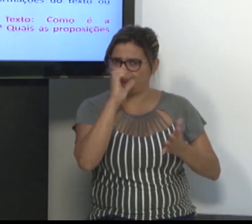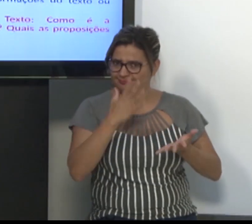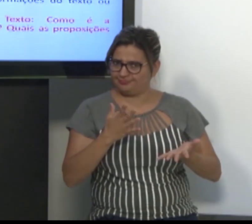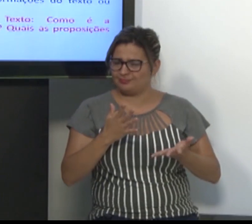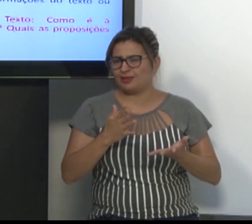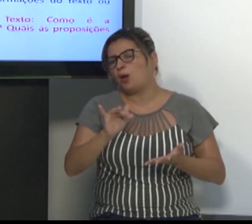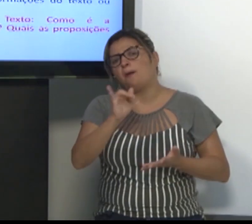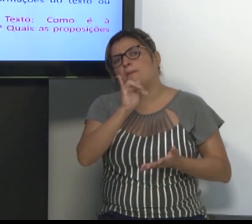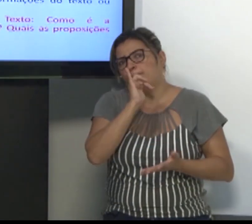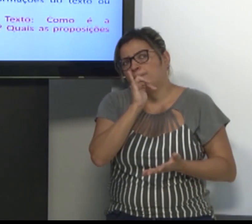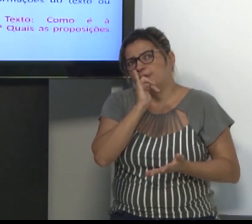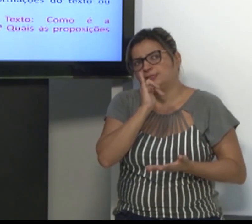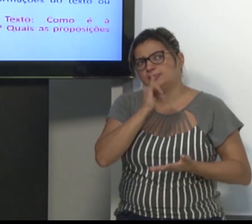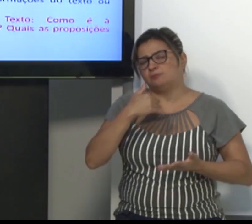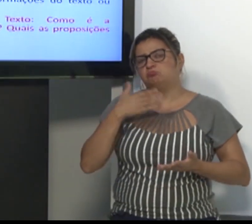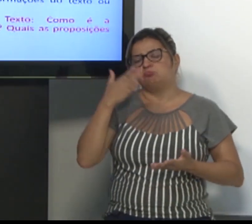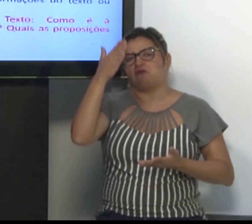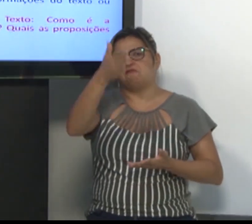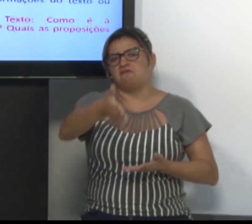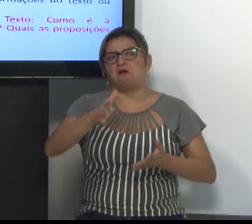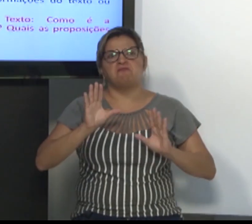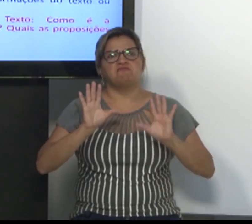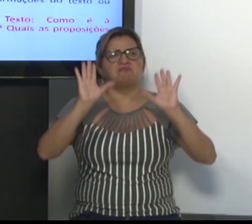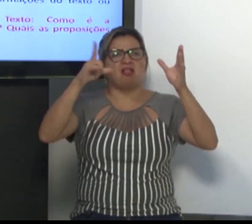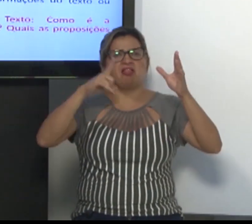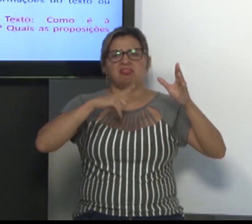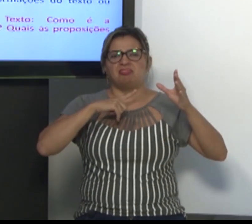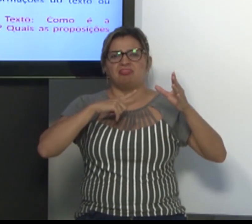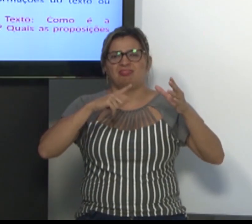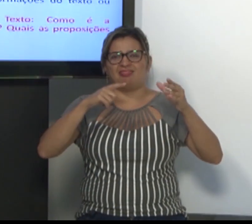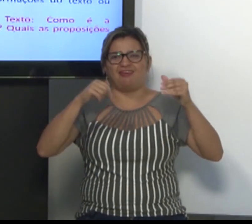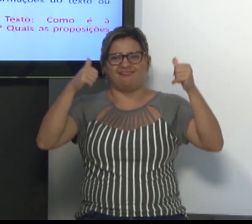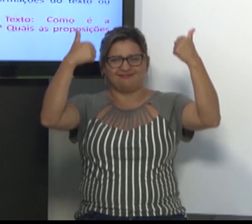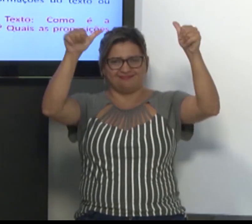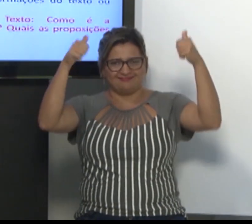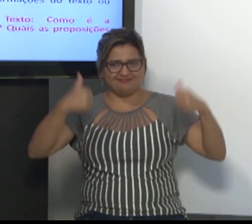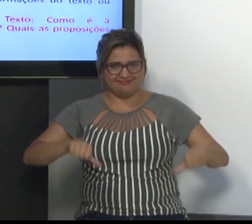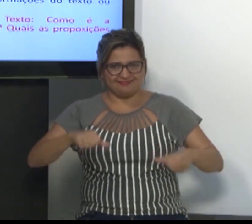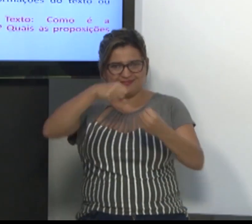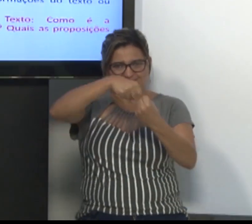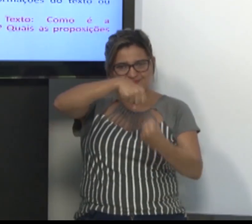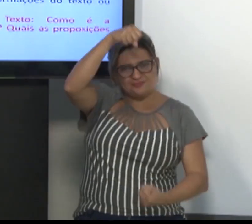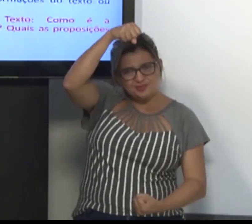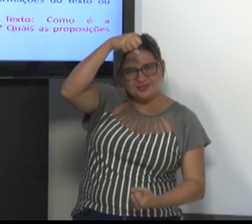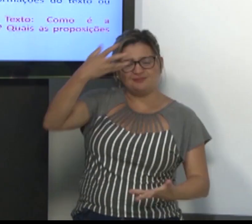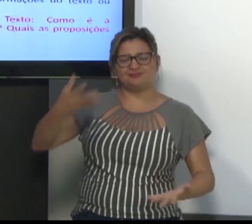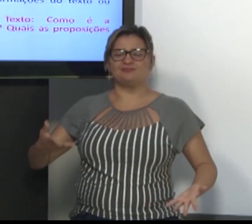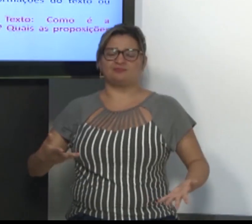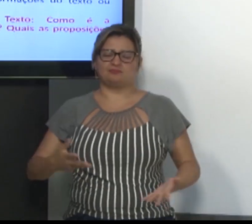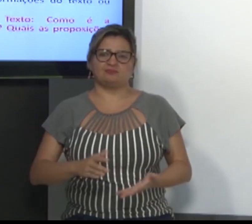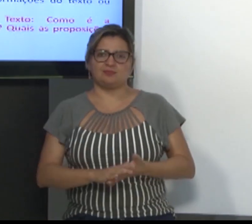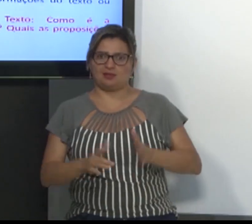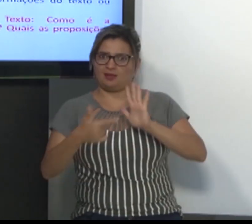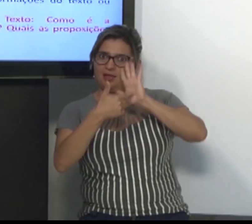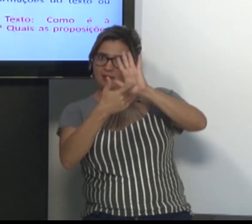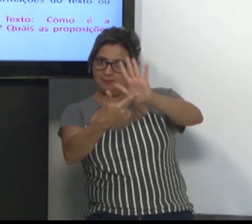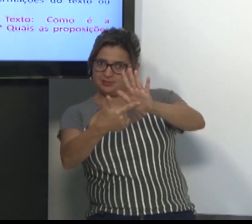com clareza. Eu tenho que capturar o objetivo. Eu vou a um evento, uma apresentação de banner.